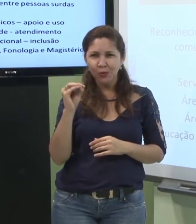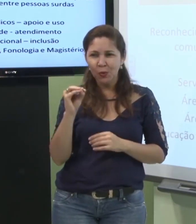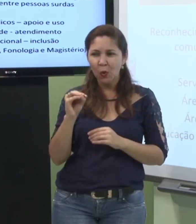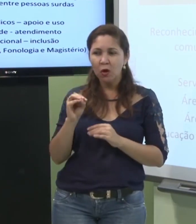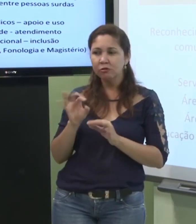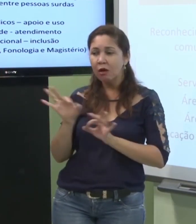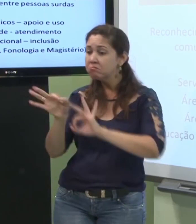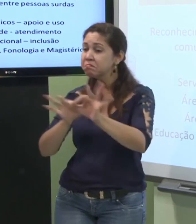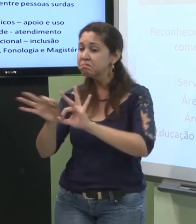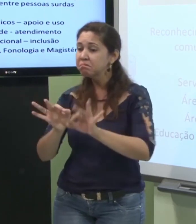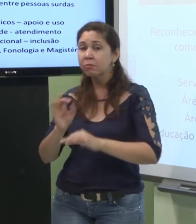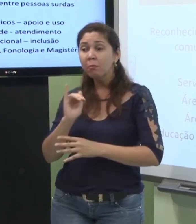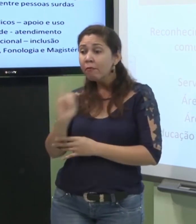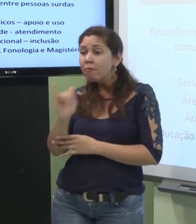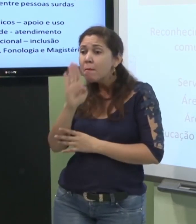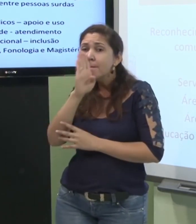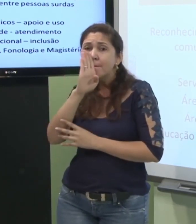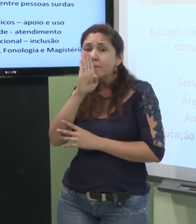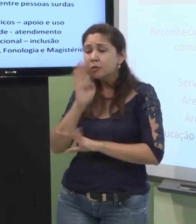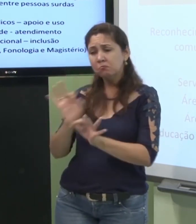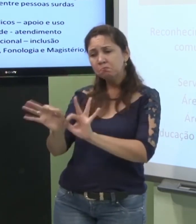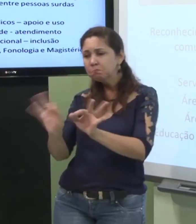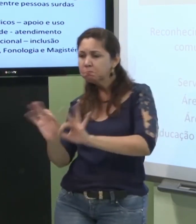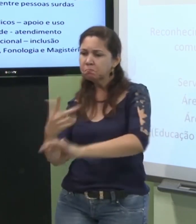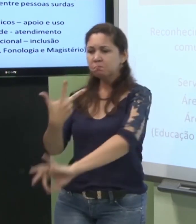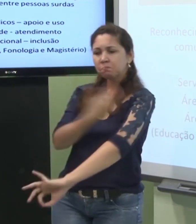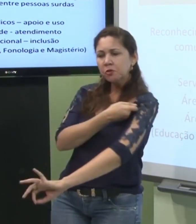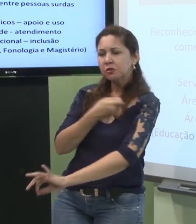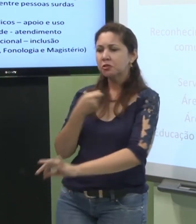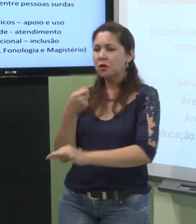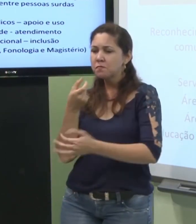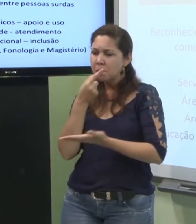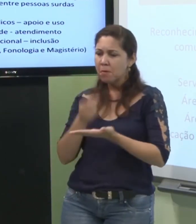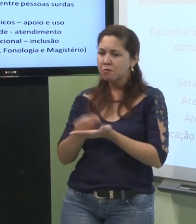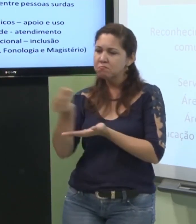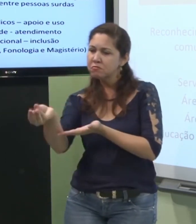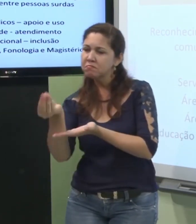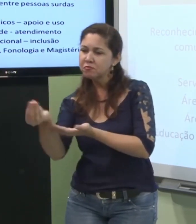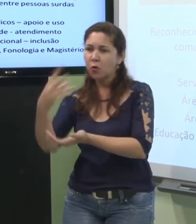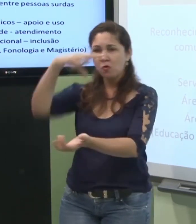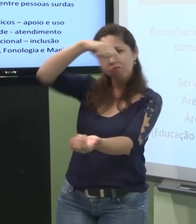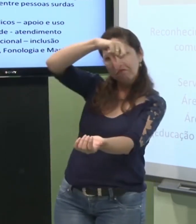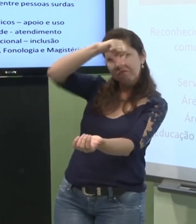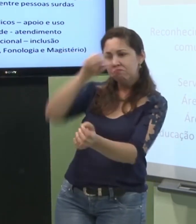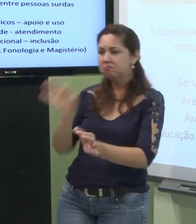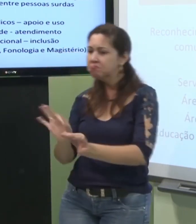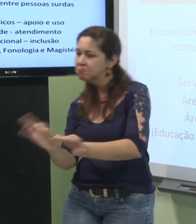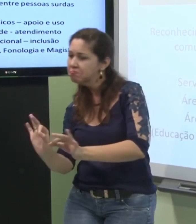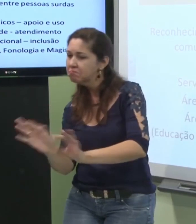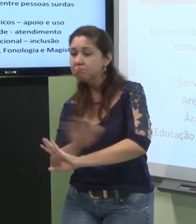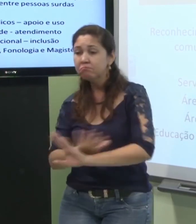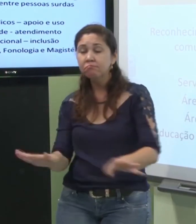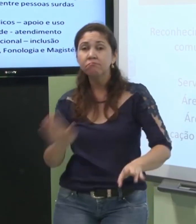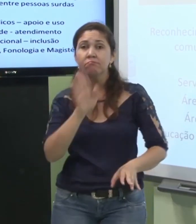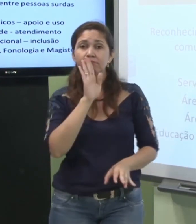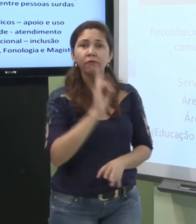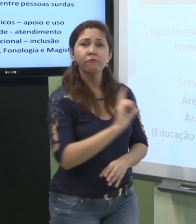faz o procedimento não fala nada com o surdo dá a vacina entrega o remédio ou coloca o